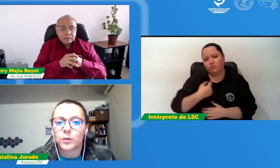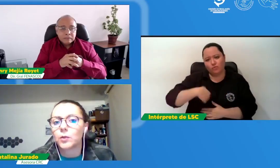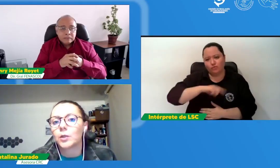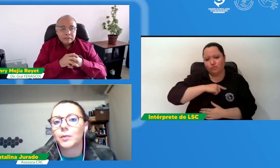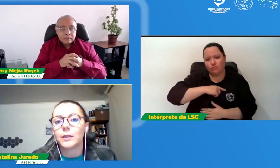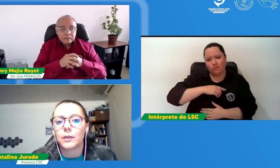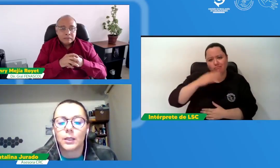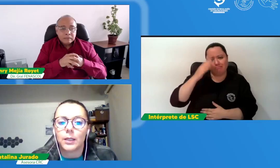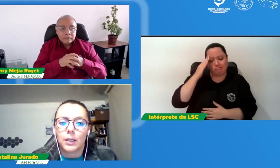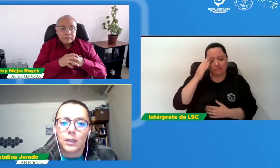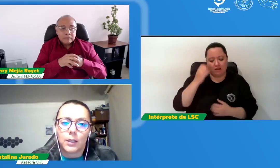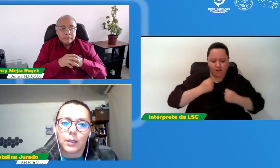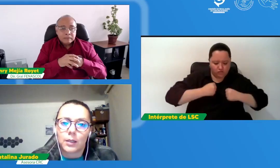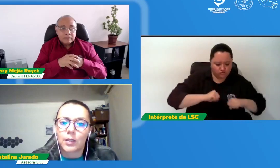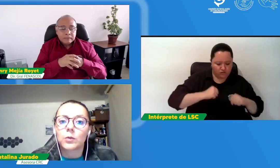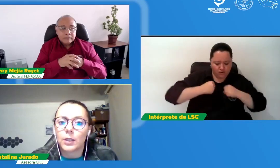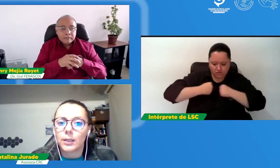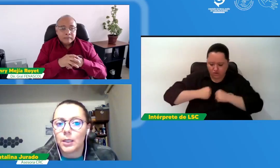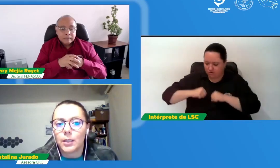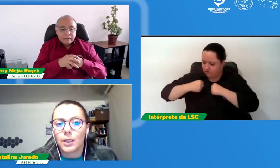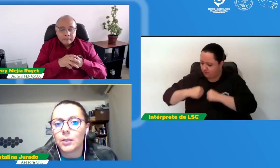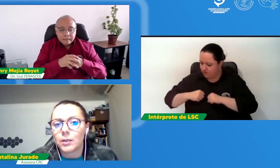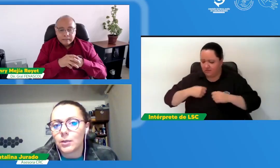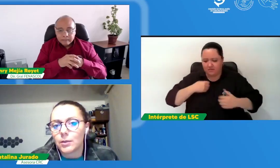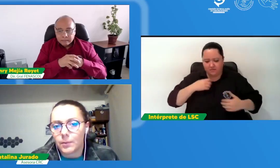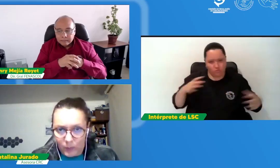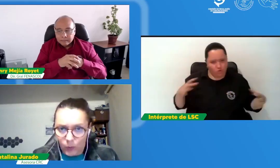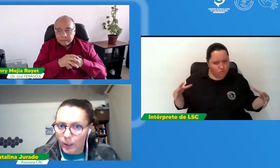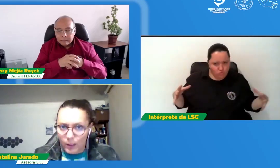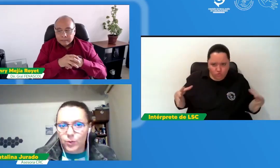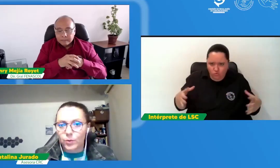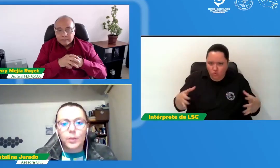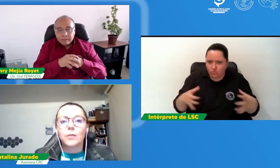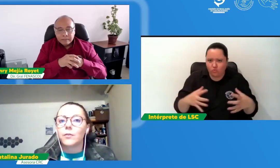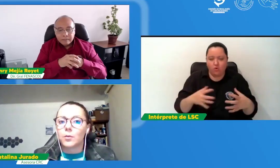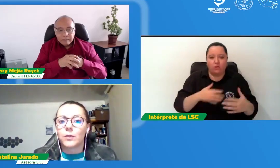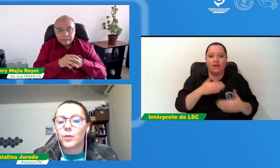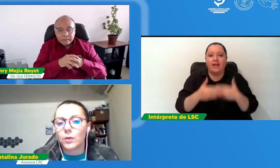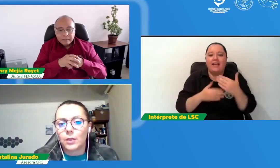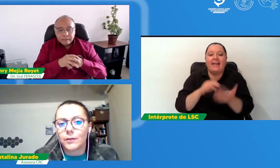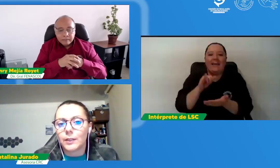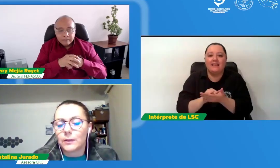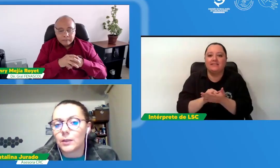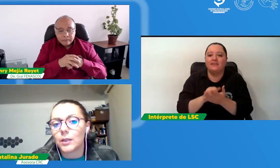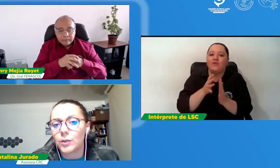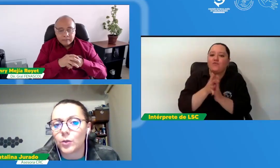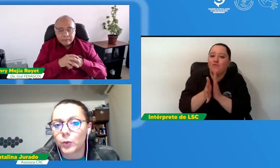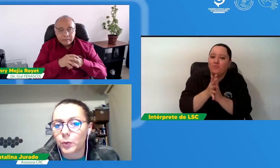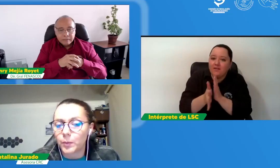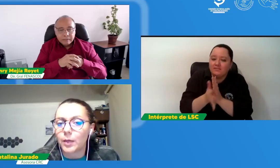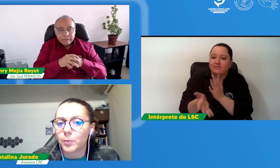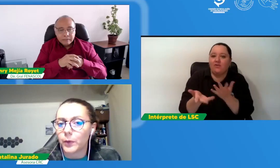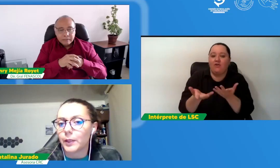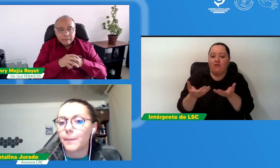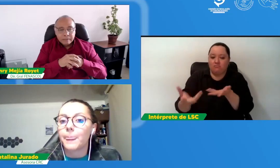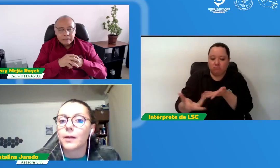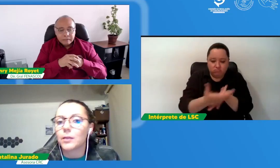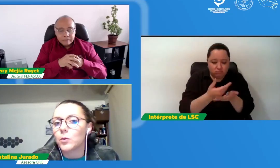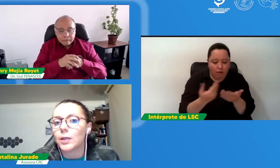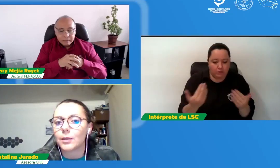seguramente redundan en eso en información en referencia y en insumos pues para poder articular tal